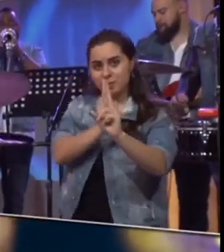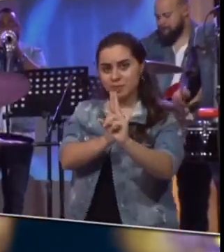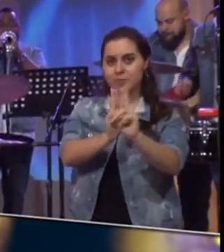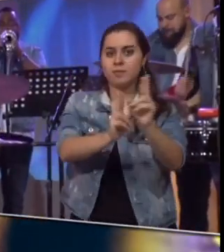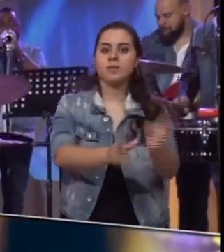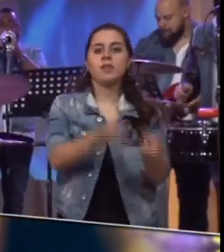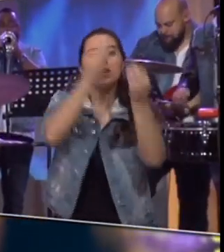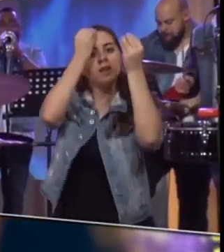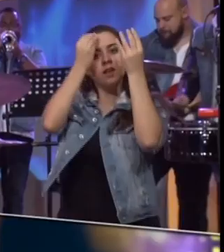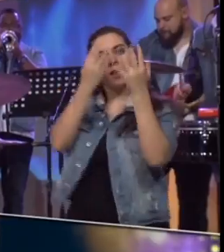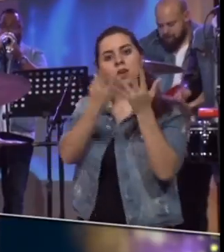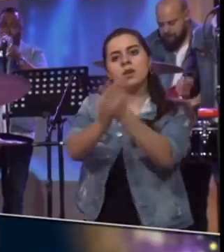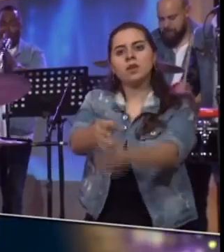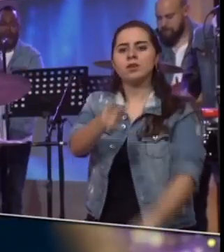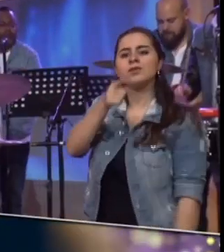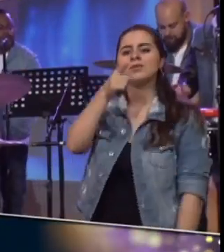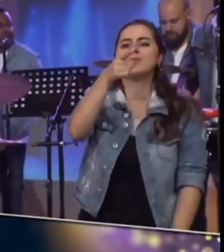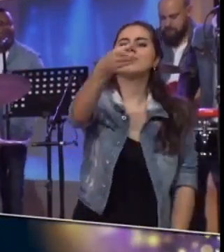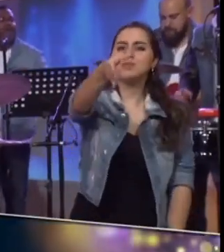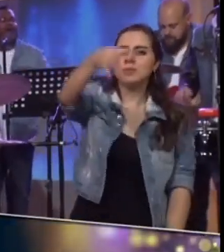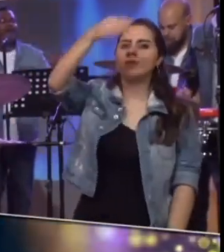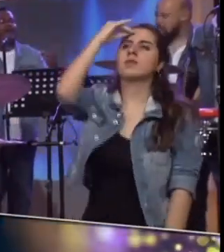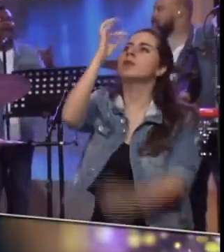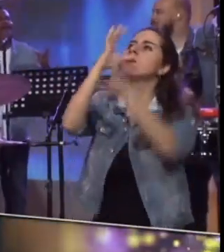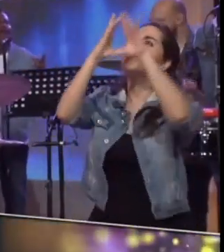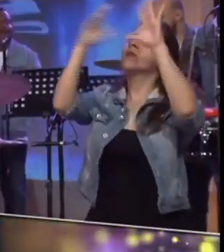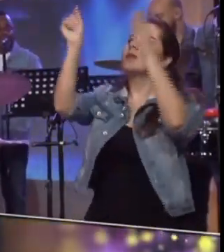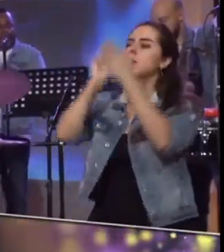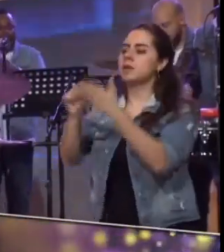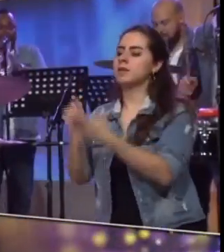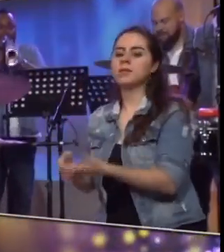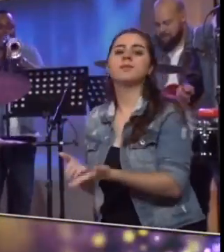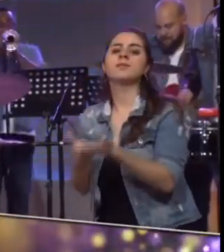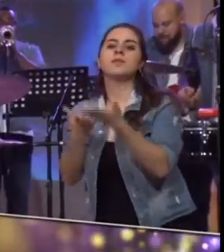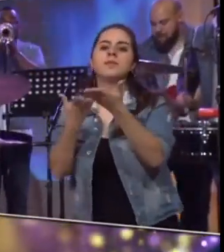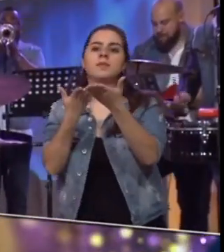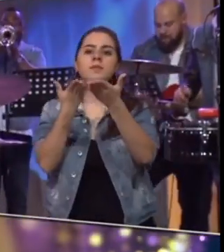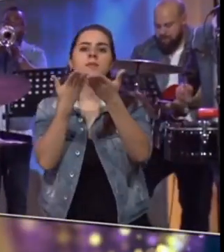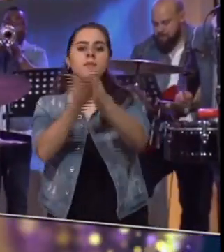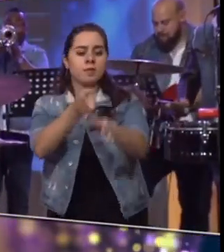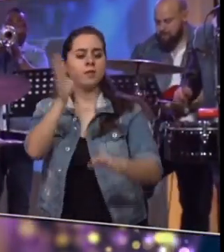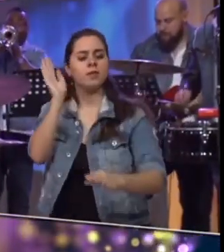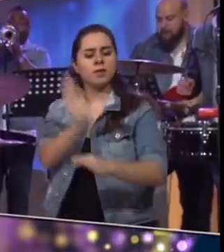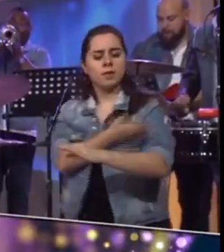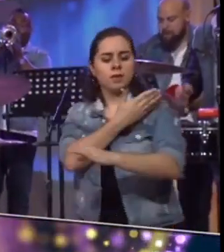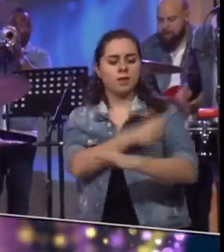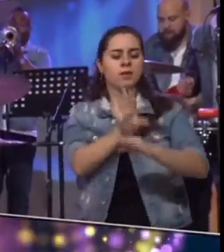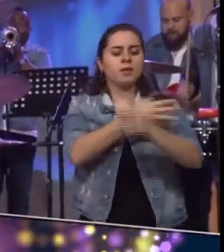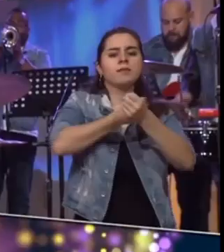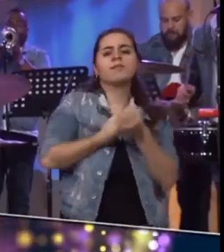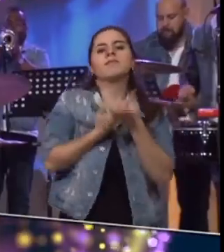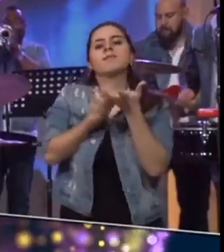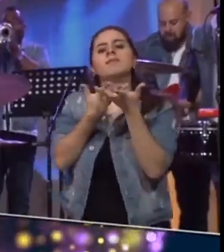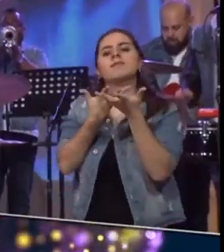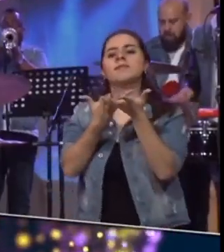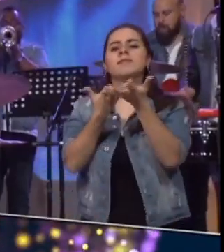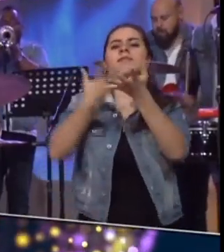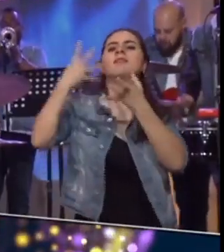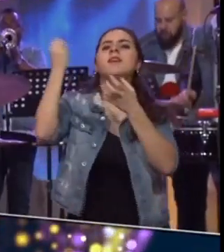Quiero que tú sepas que por ti la escribí Quiero cantar esta canción y